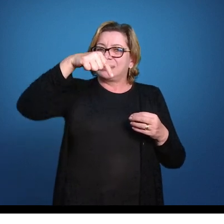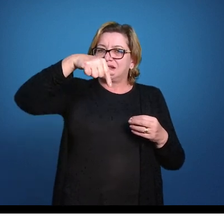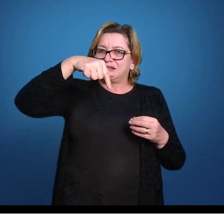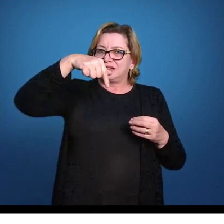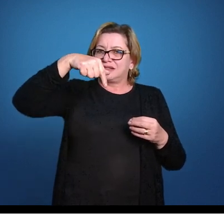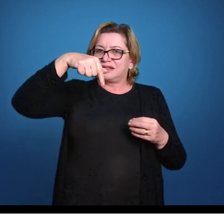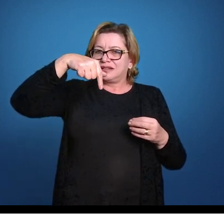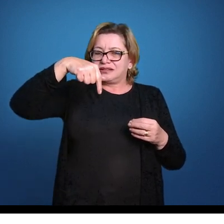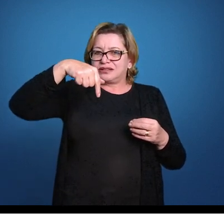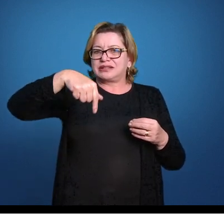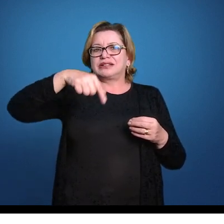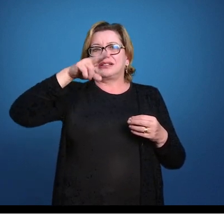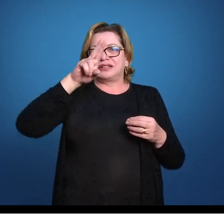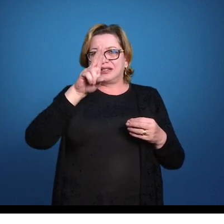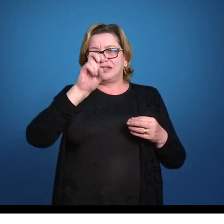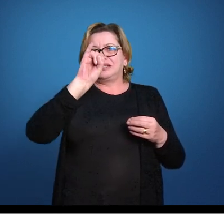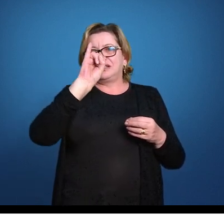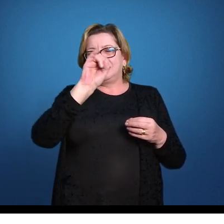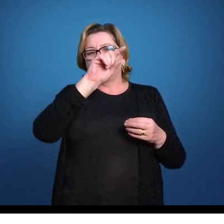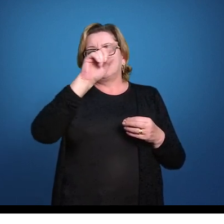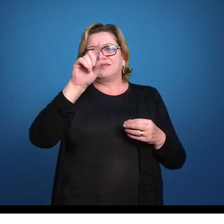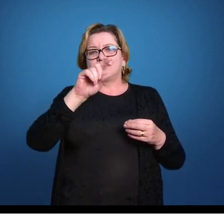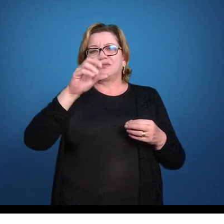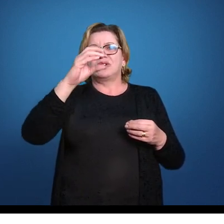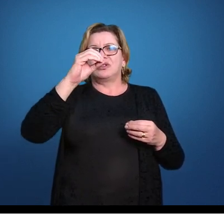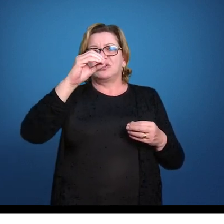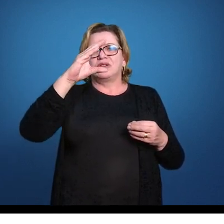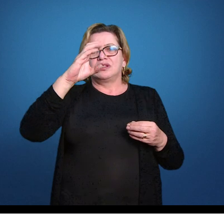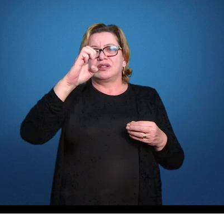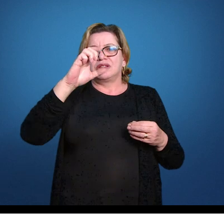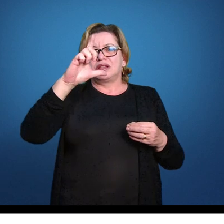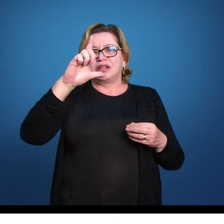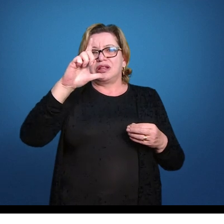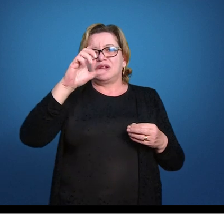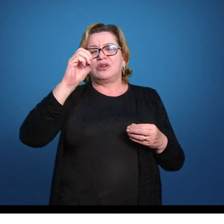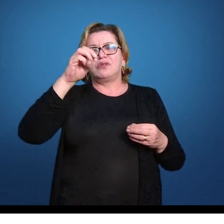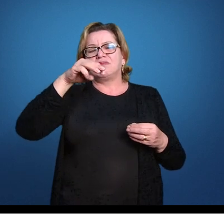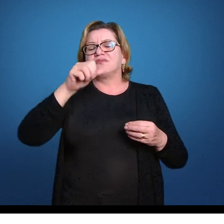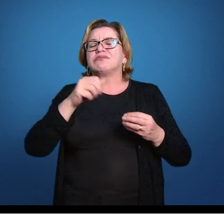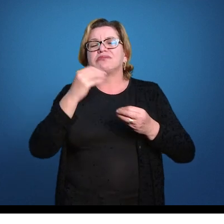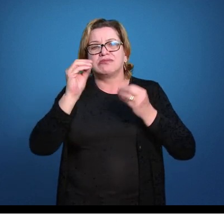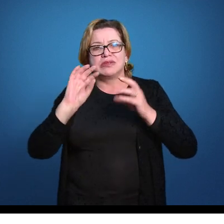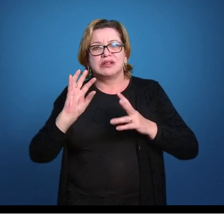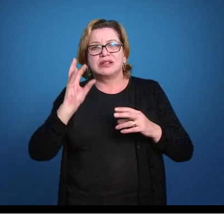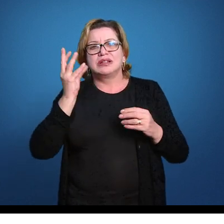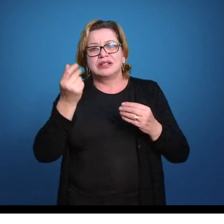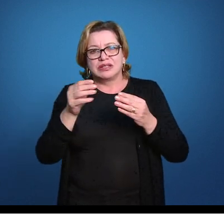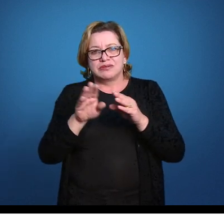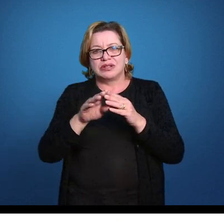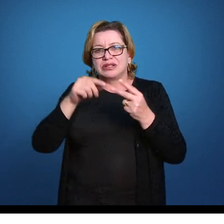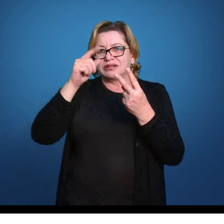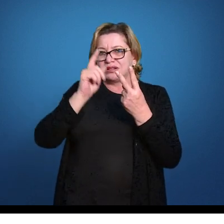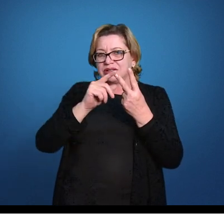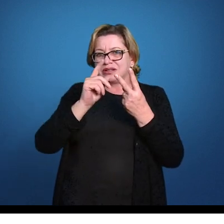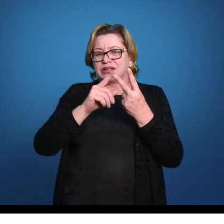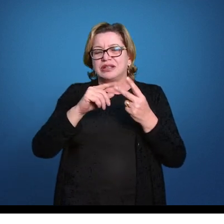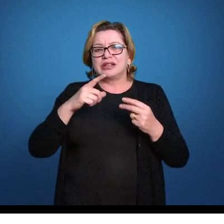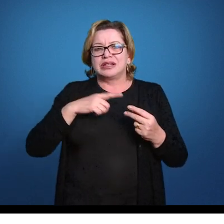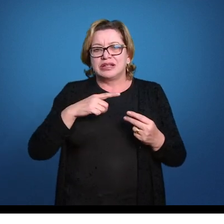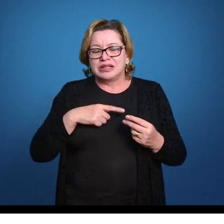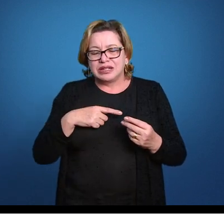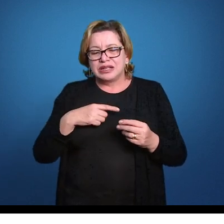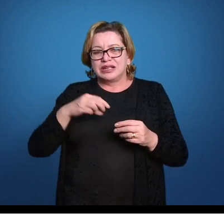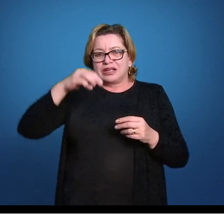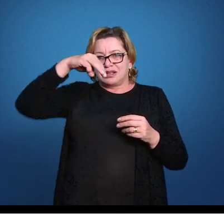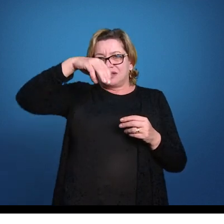um celoma esquizocélico, ou um esquizoceloma. Enquanto nos deuterostômios, a gente tem uma mesoderme